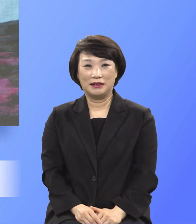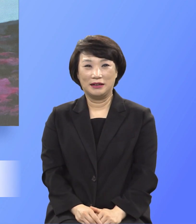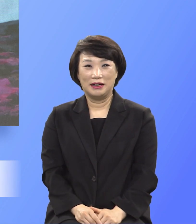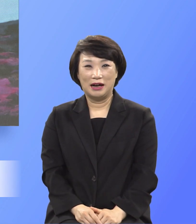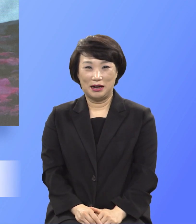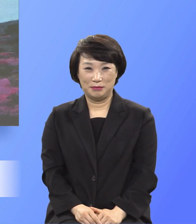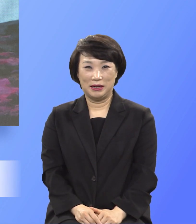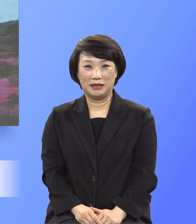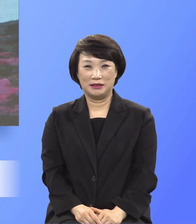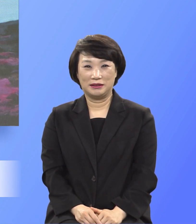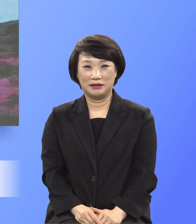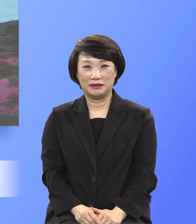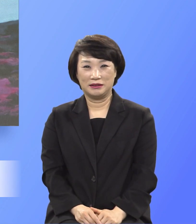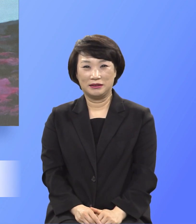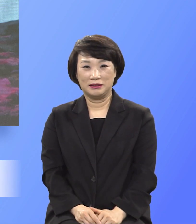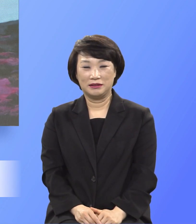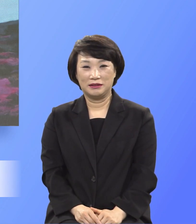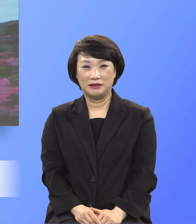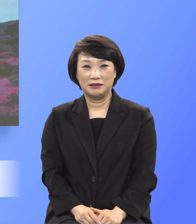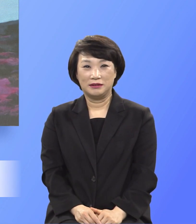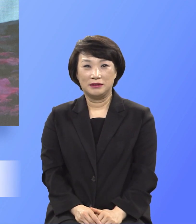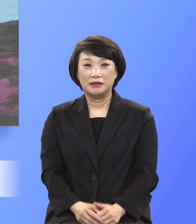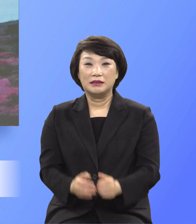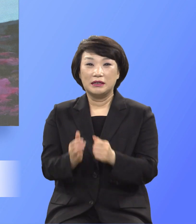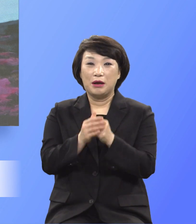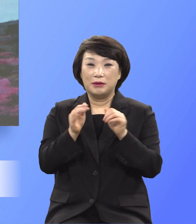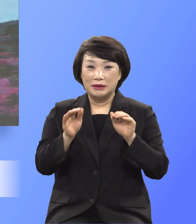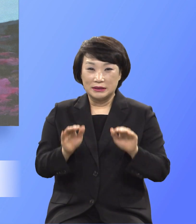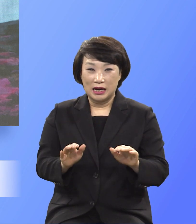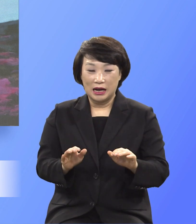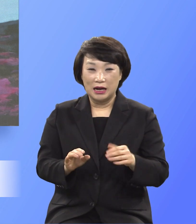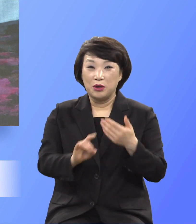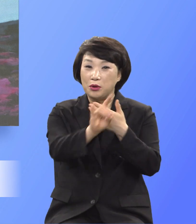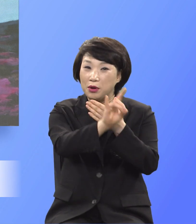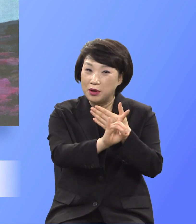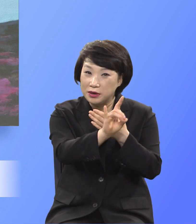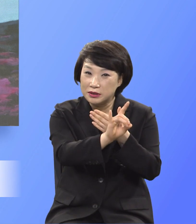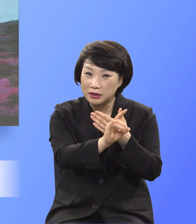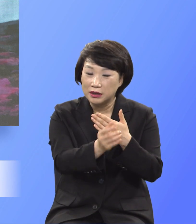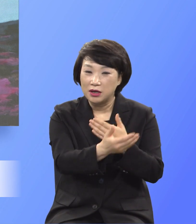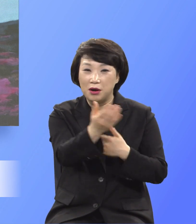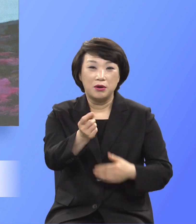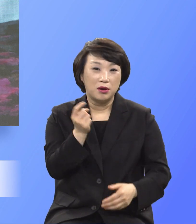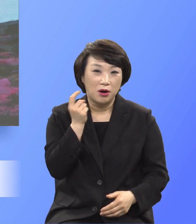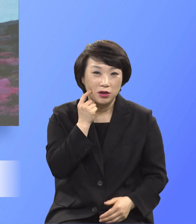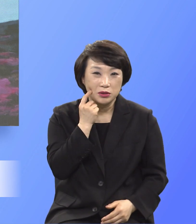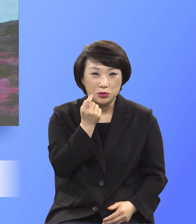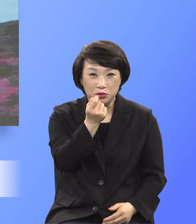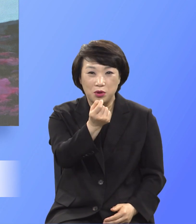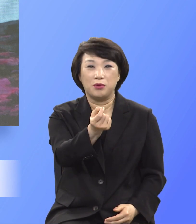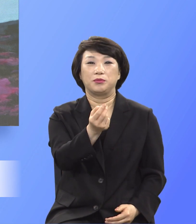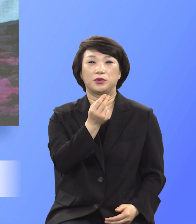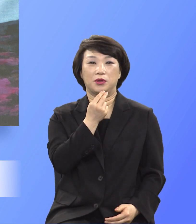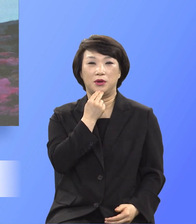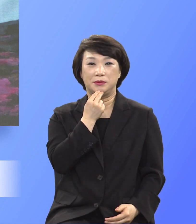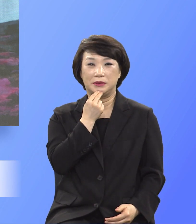그러므로 외식이나 가식이 전혀 없어야